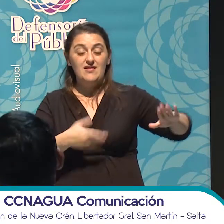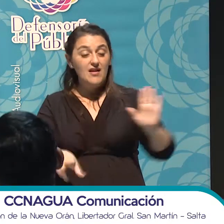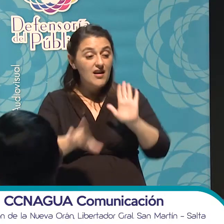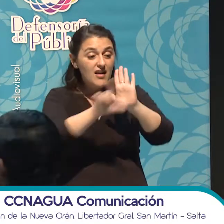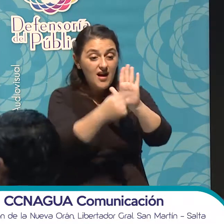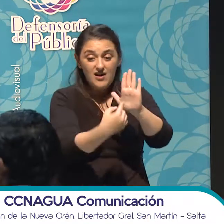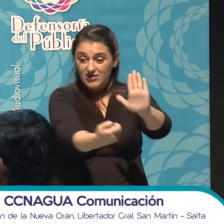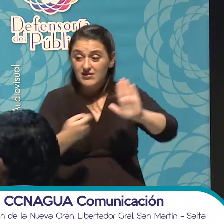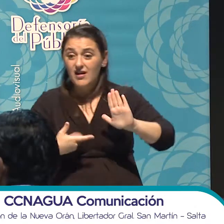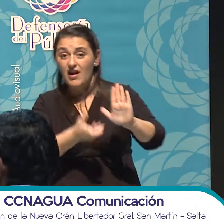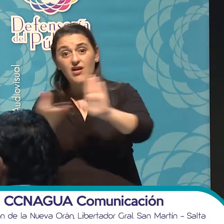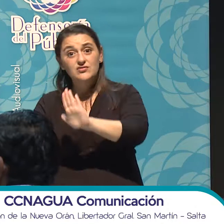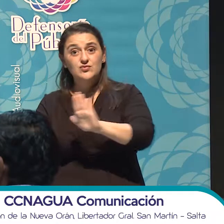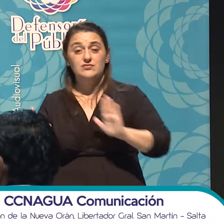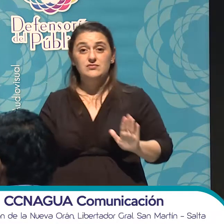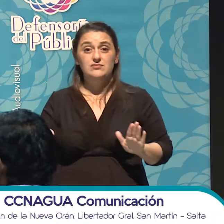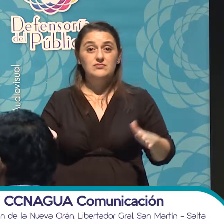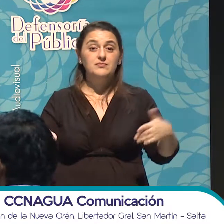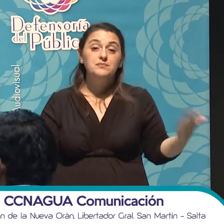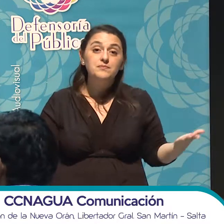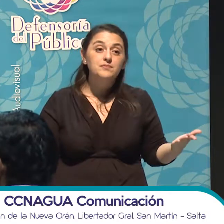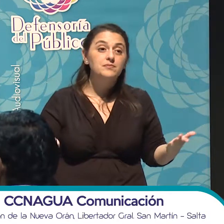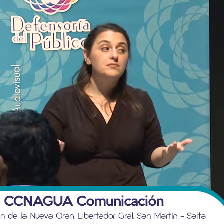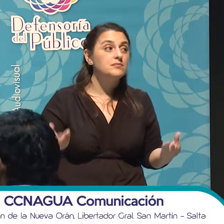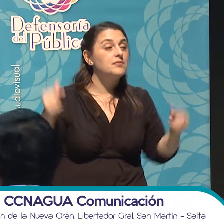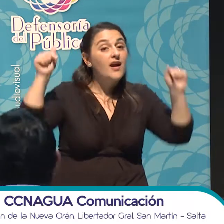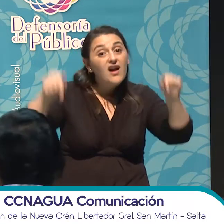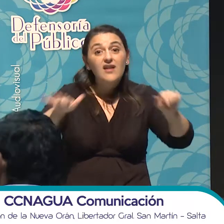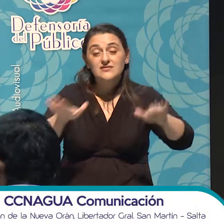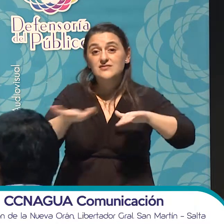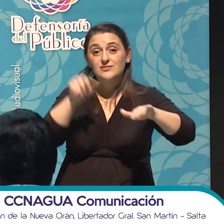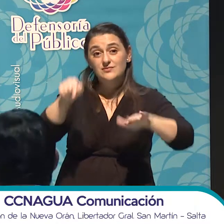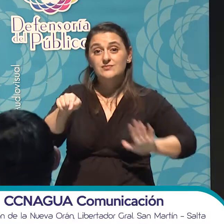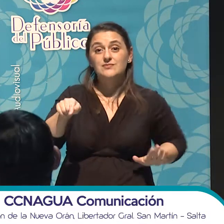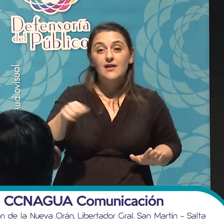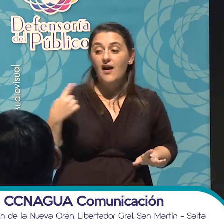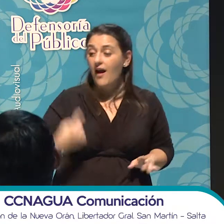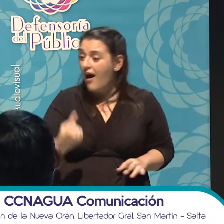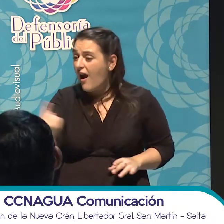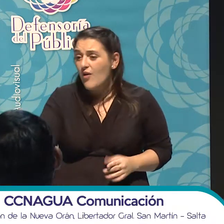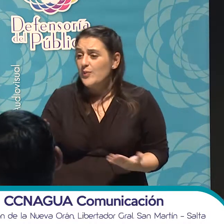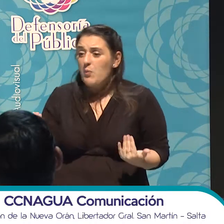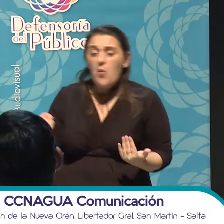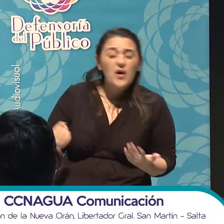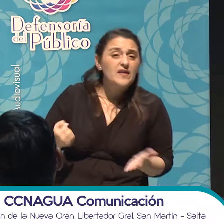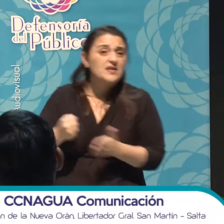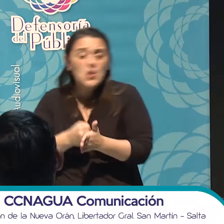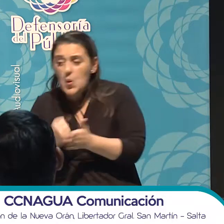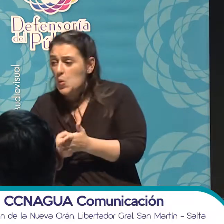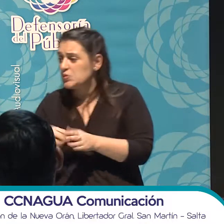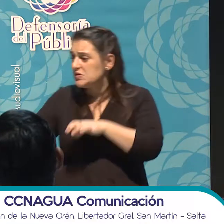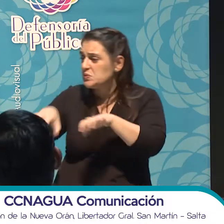de medios. Pero lo que veo es eso, ¿no? Que cada cual hacemos lo que podemos, hacemos la lucha desde nuestro